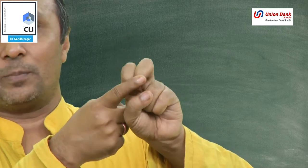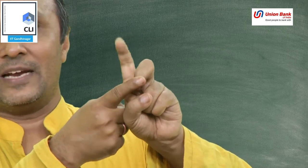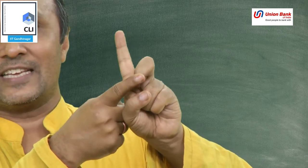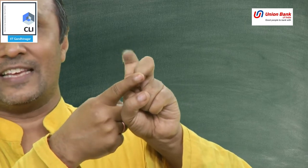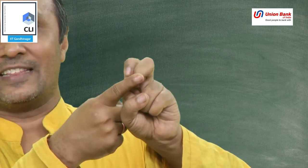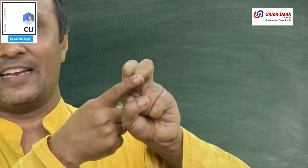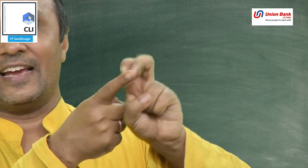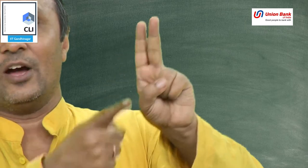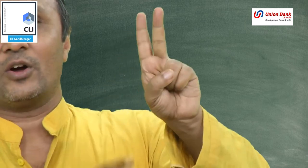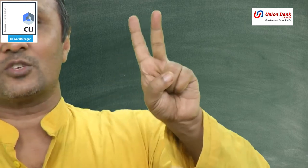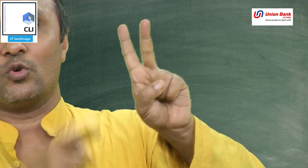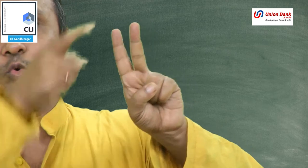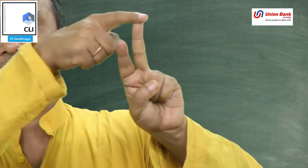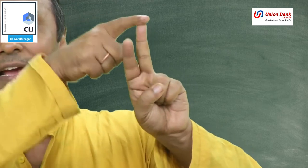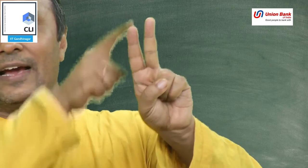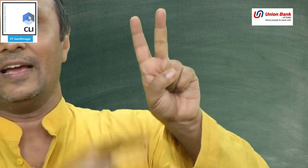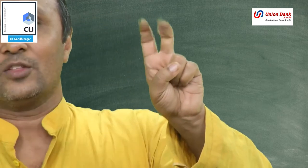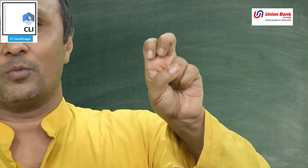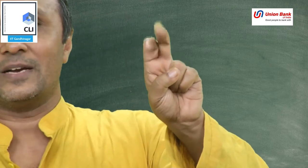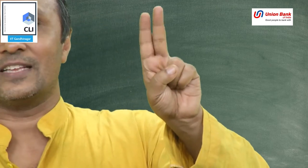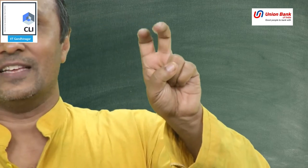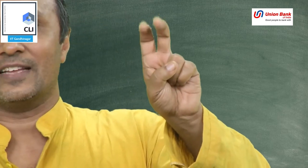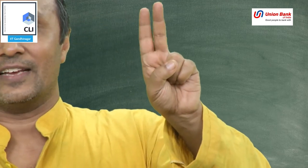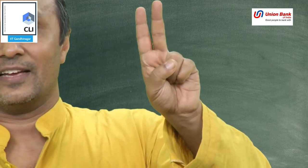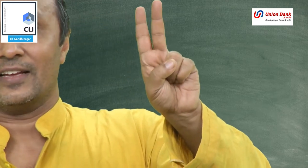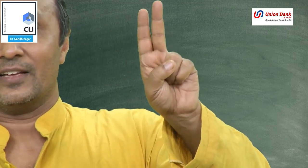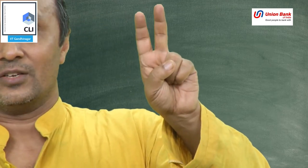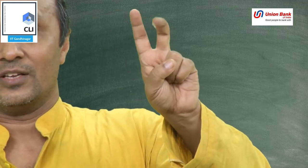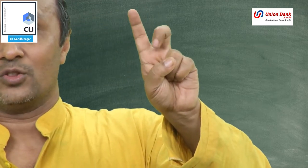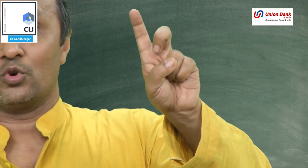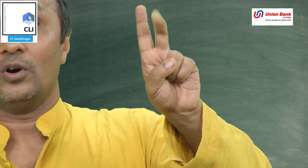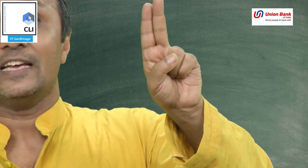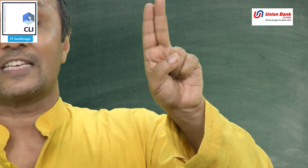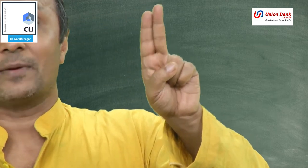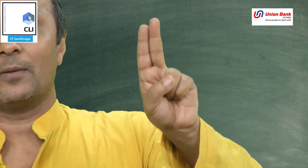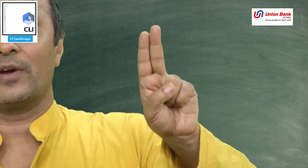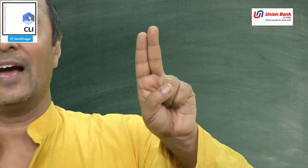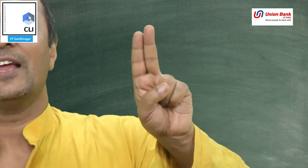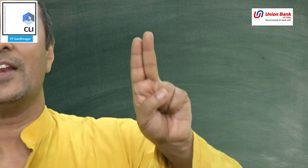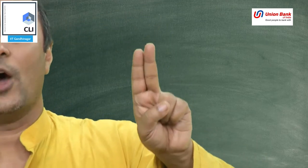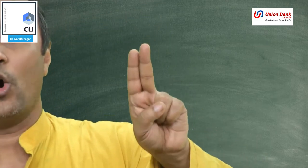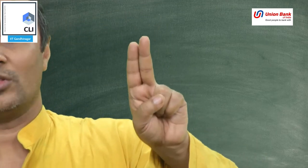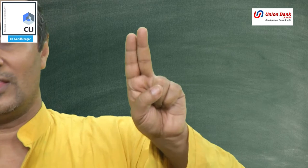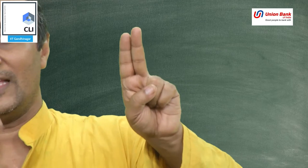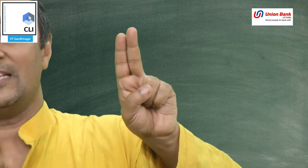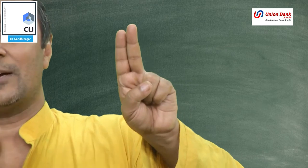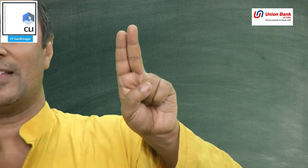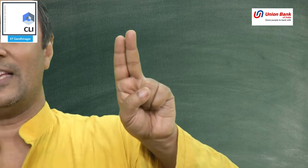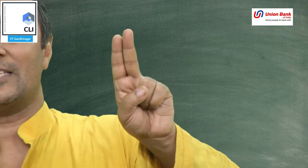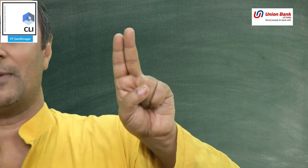फिर से तीन तरीके और इसको उपर ले गए तो फिर से तीन तरीके तो इसका मतलब हो गया 9, 3 जमा 3 जमा